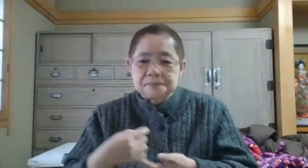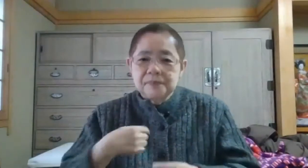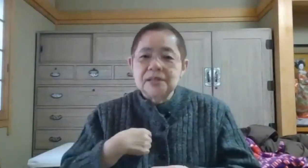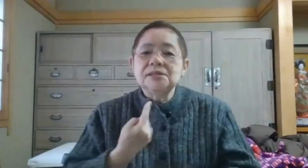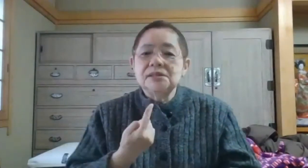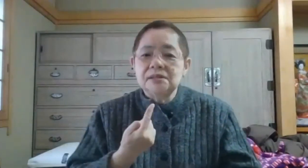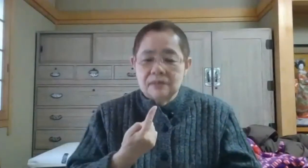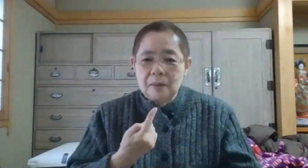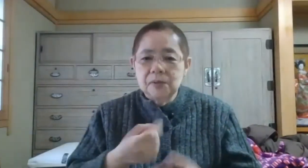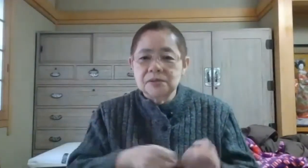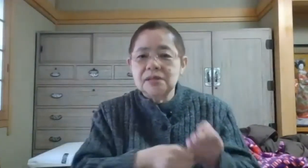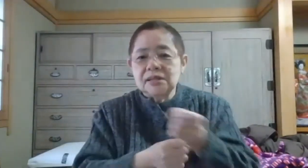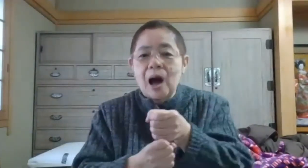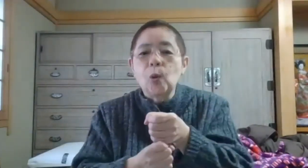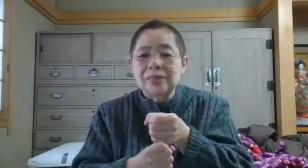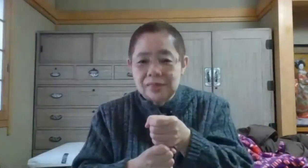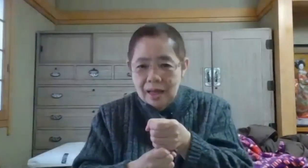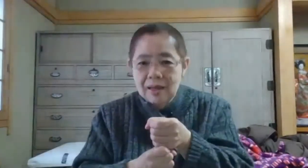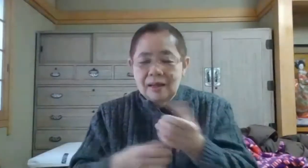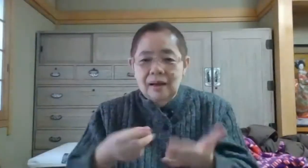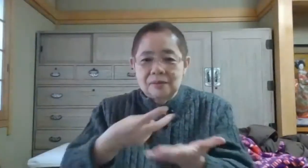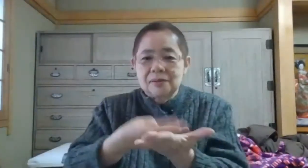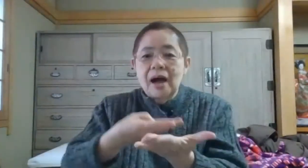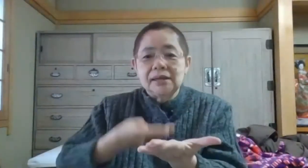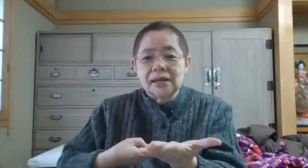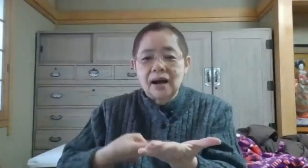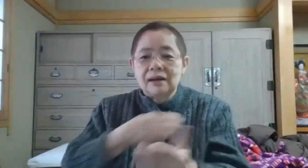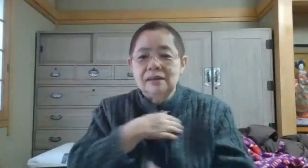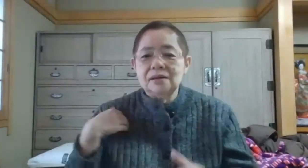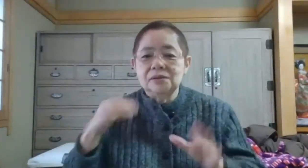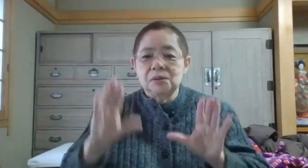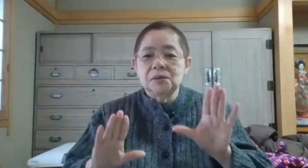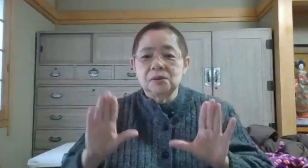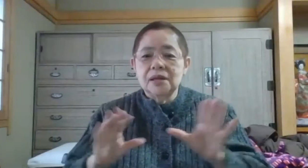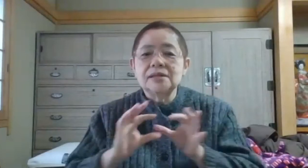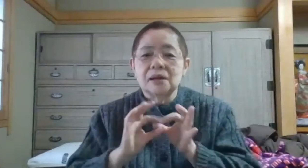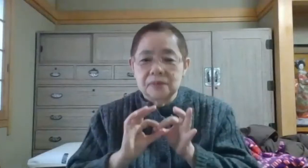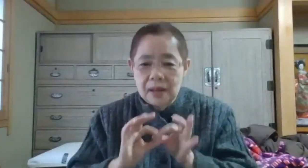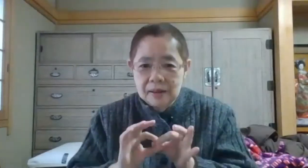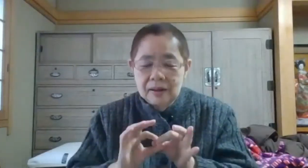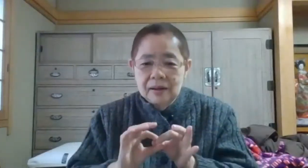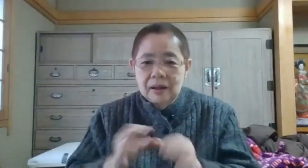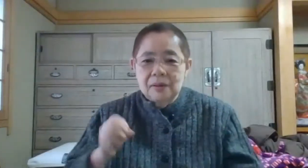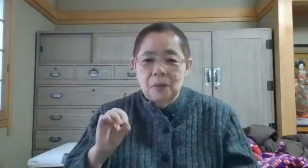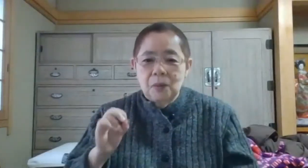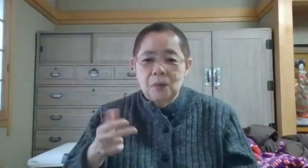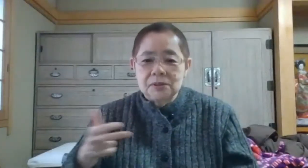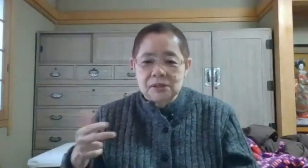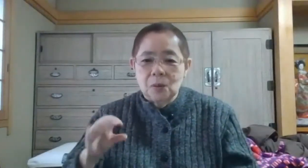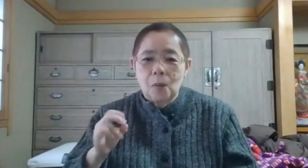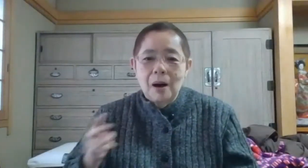私自身はもうすでに治って退院ができる状況でしたのであのおじとおば